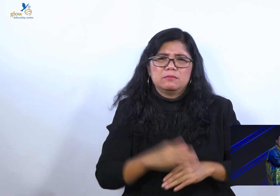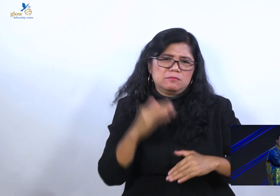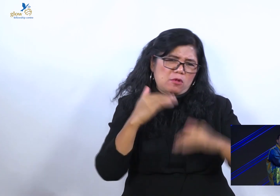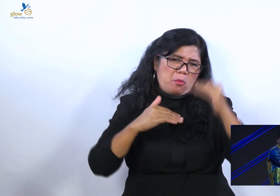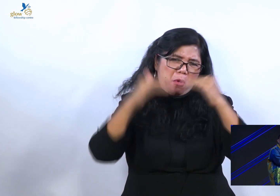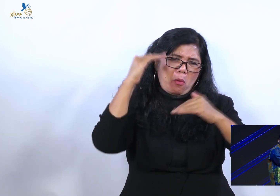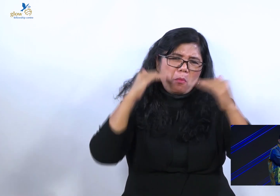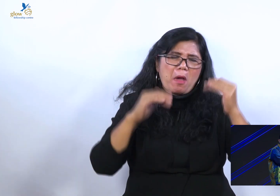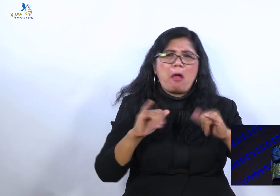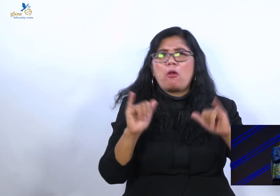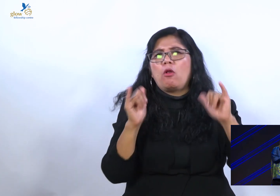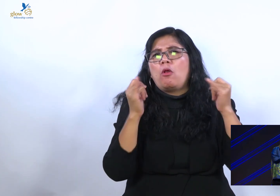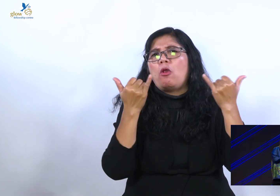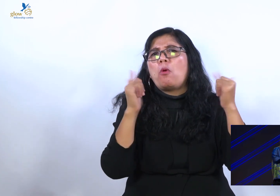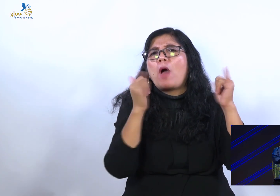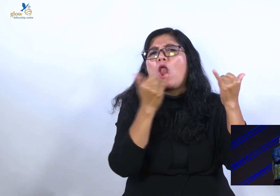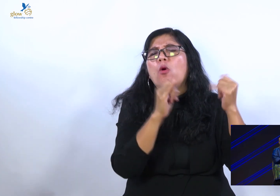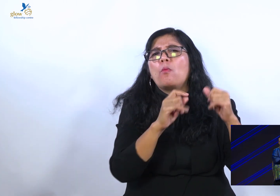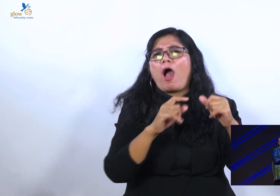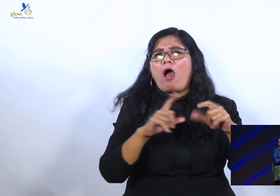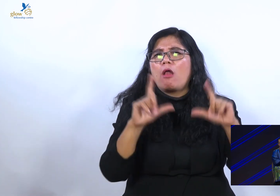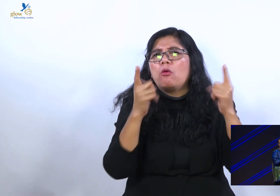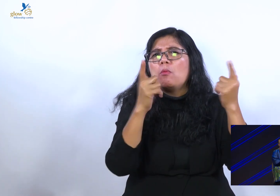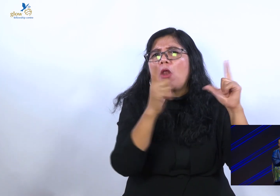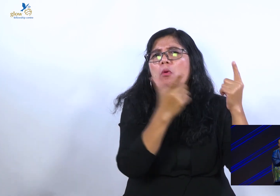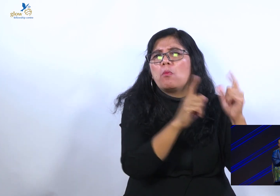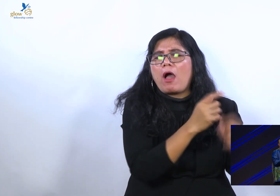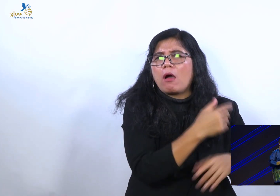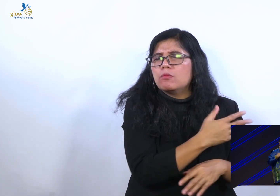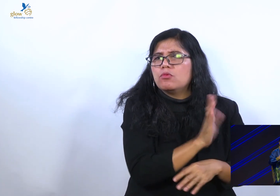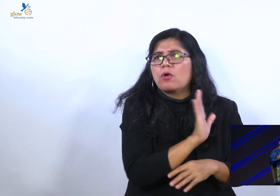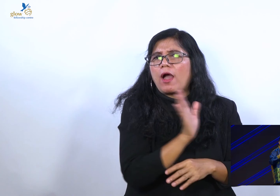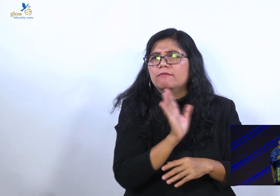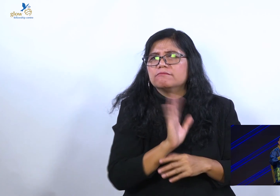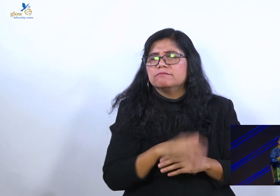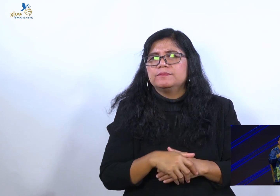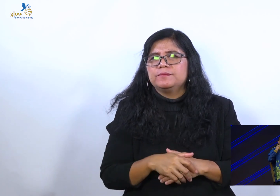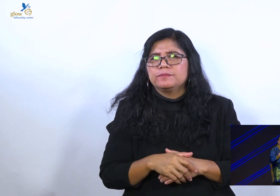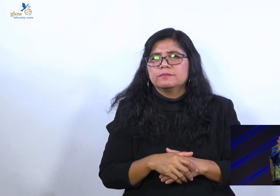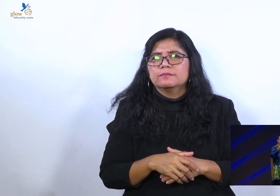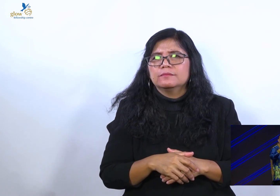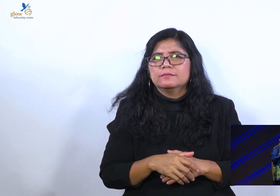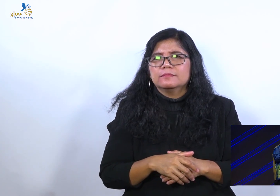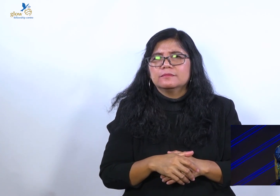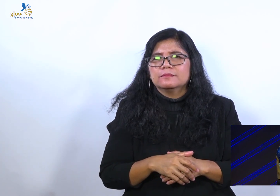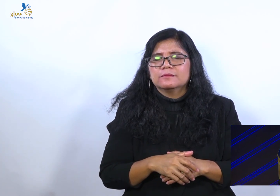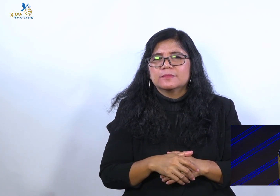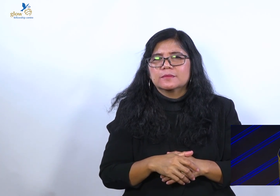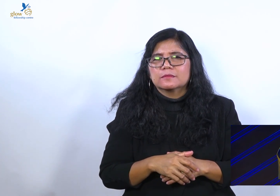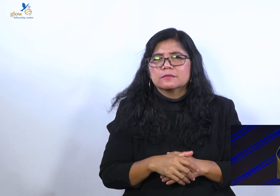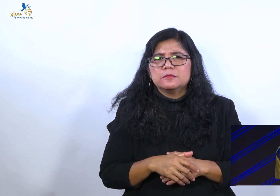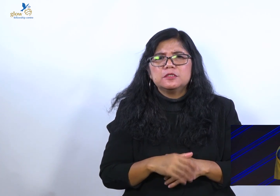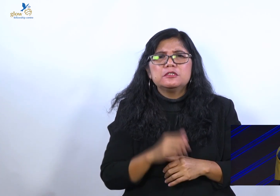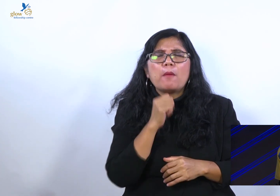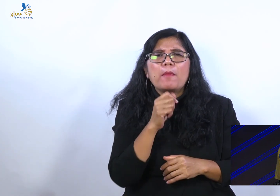Apologet-apologet Kristen sedang berlomba-lomba. Siapa yang pengajarannya paling hebat.